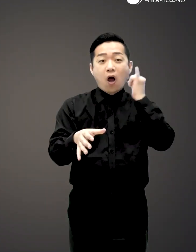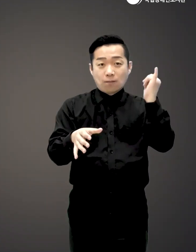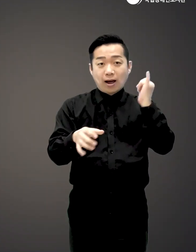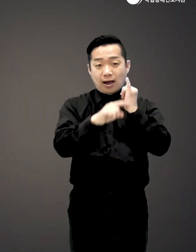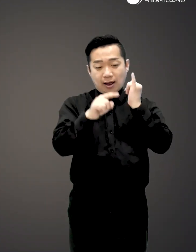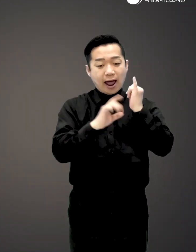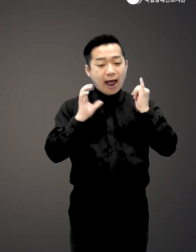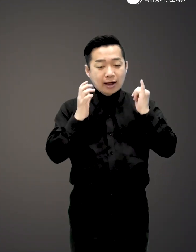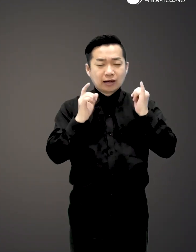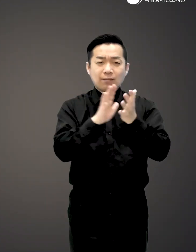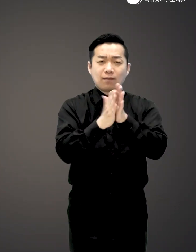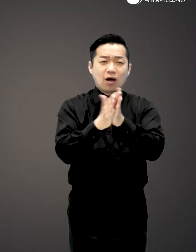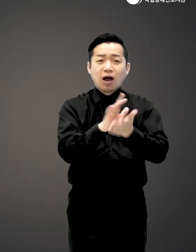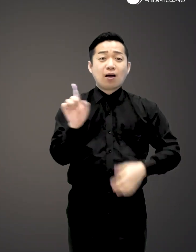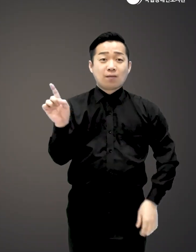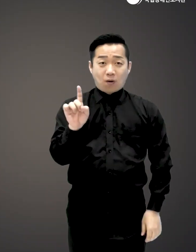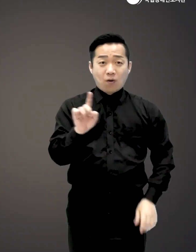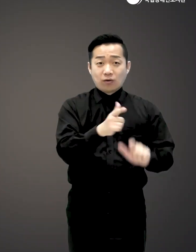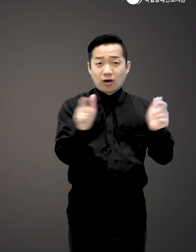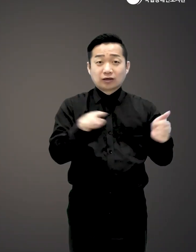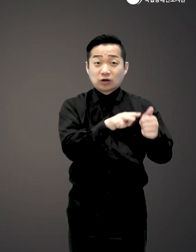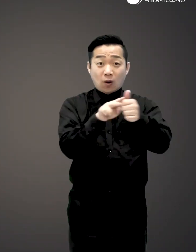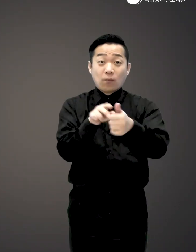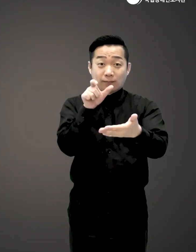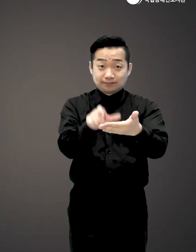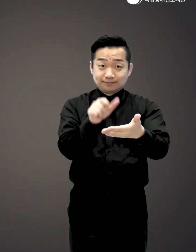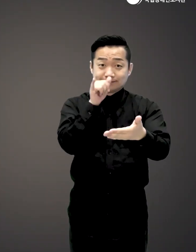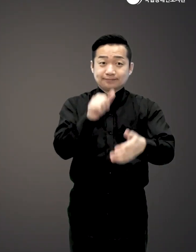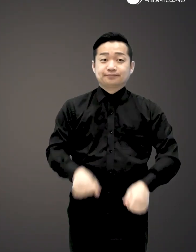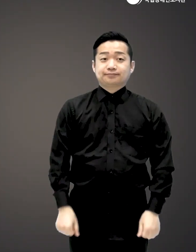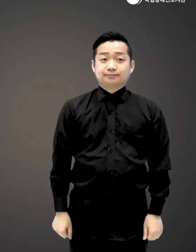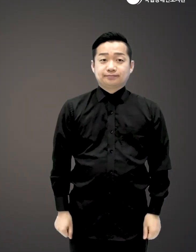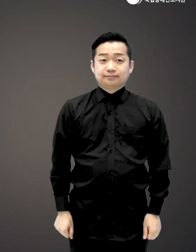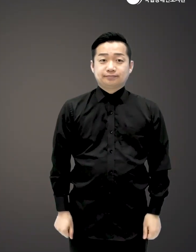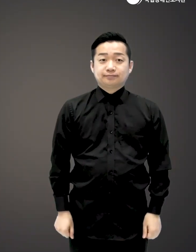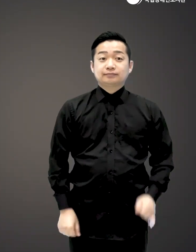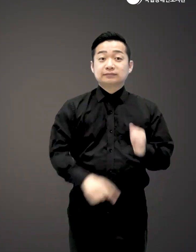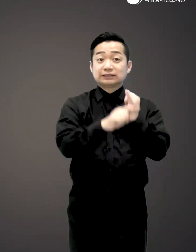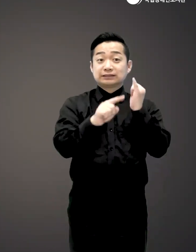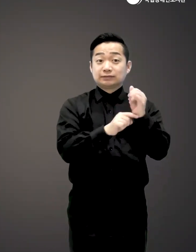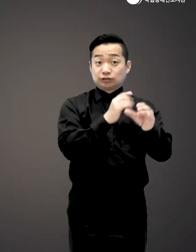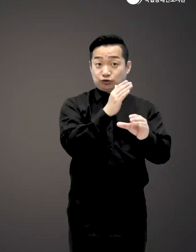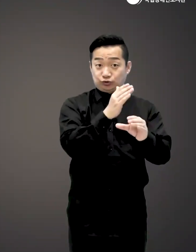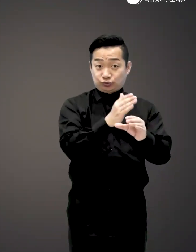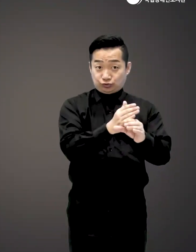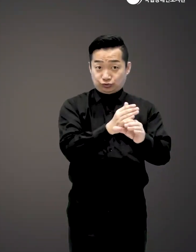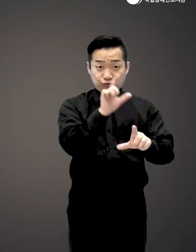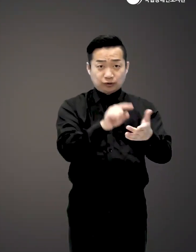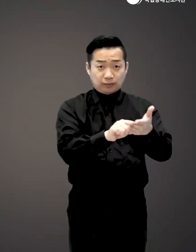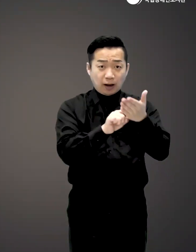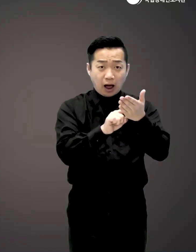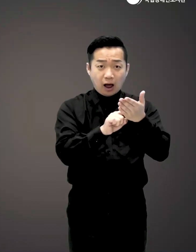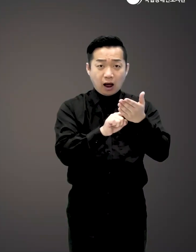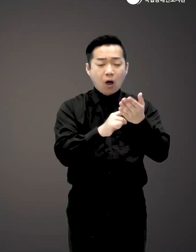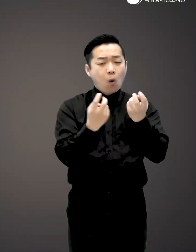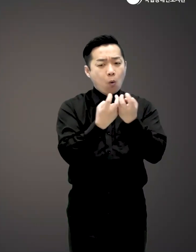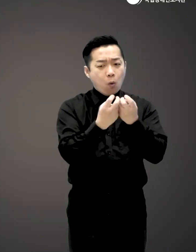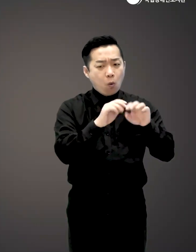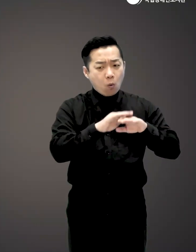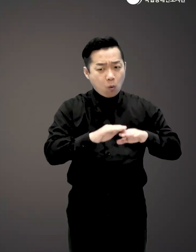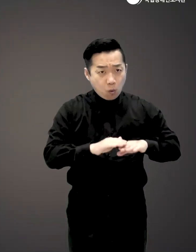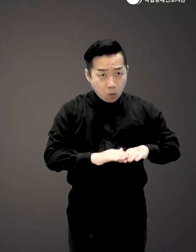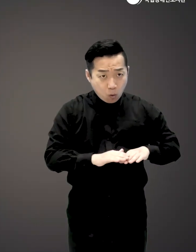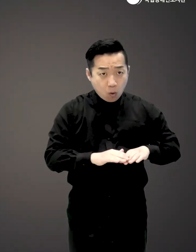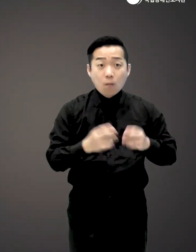태아에게 어떤 변화가 생기는지 등 다양한 정보가 나타나 있는데요 임신 중 나타나는 증상과 대처법은 물론